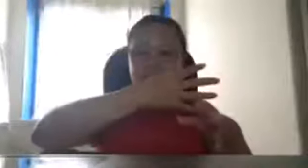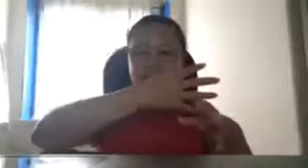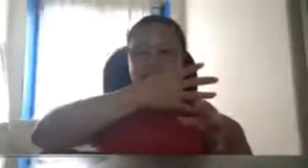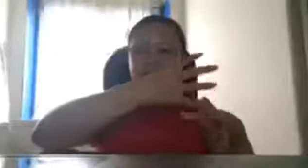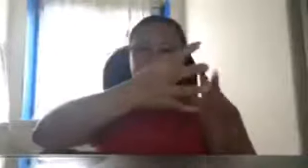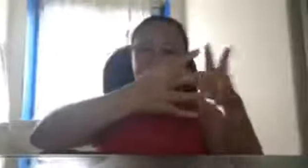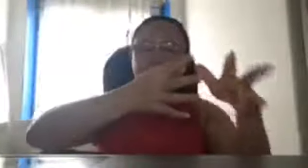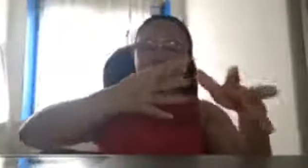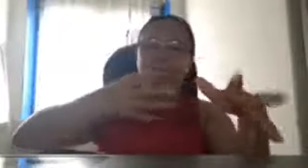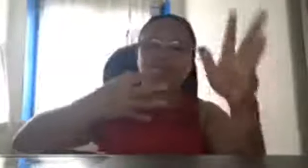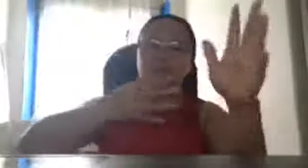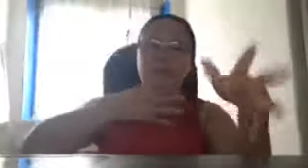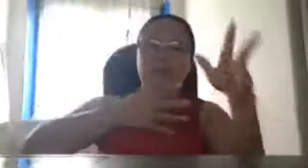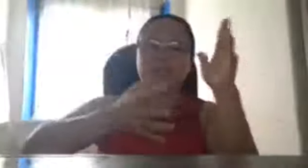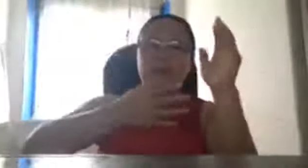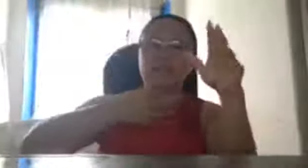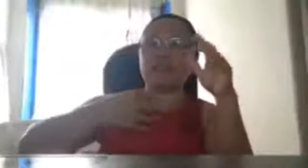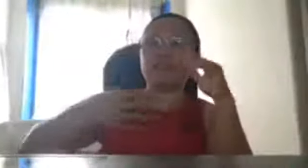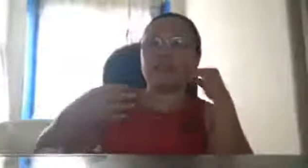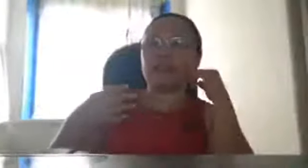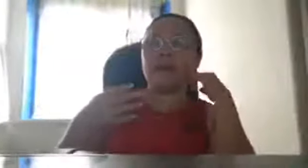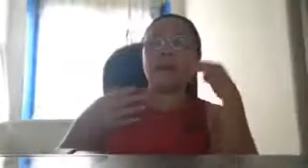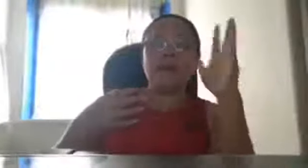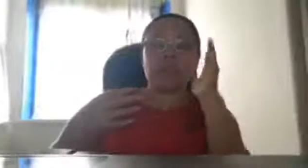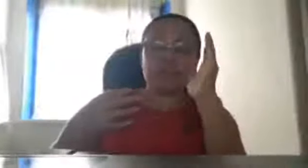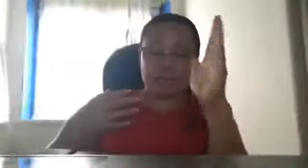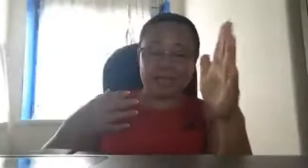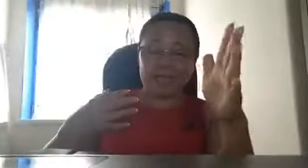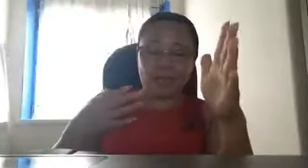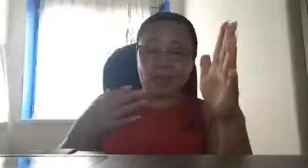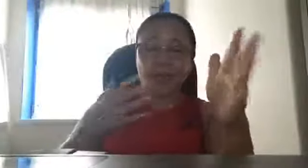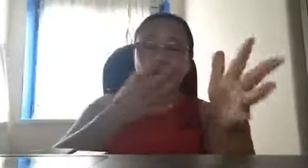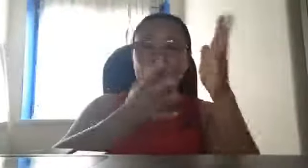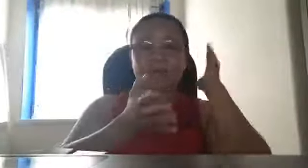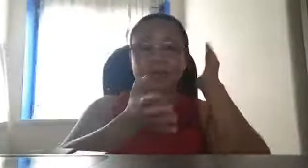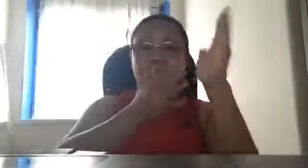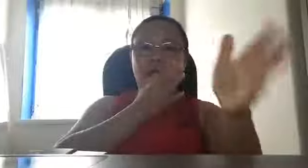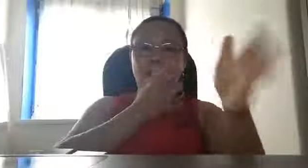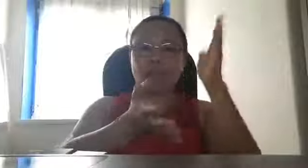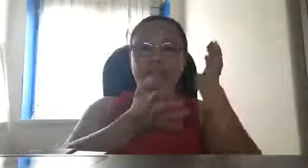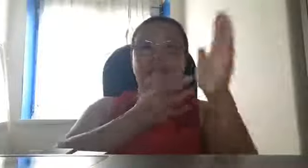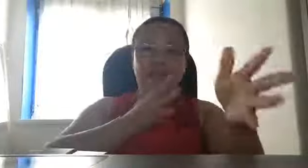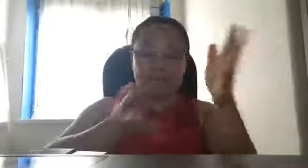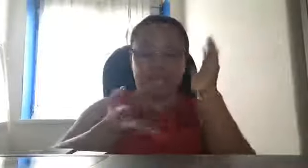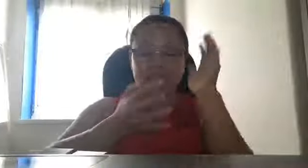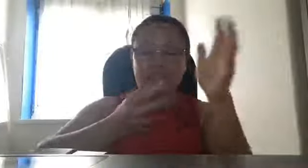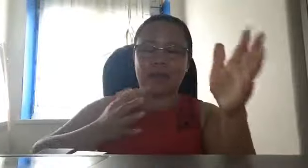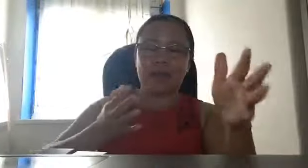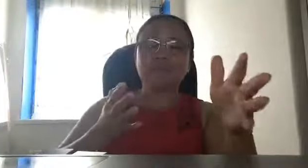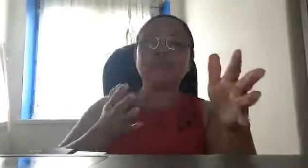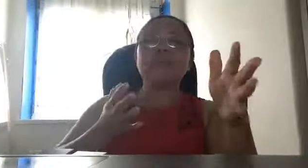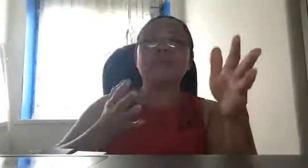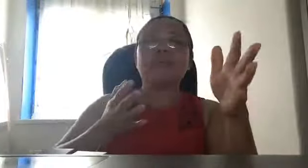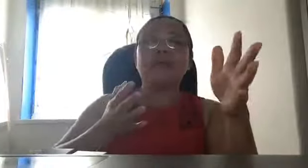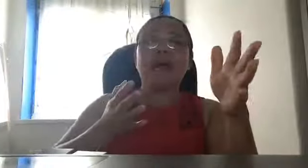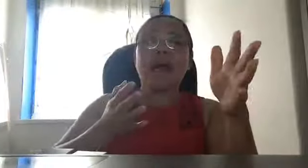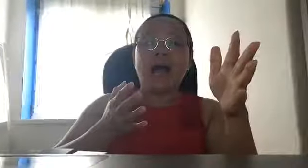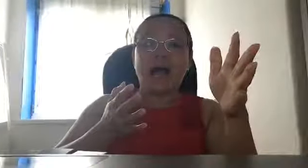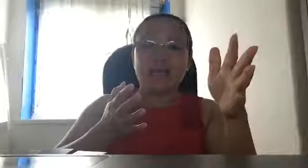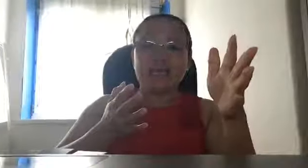silibis I don't know what can assist that basta part siya ng hulo na wait talaga siya dyan ay